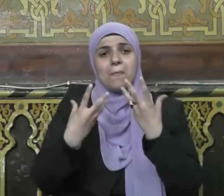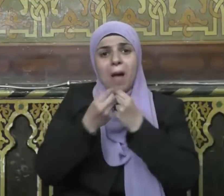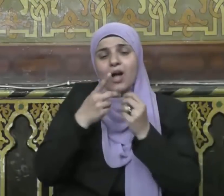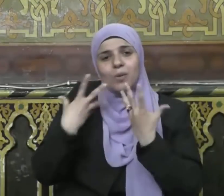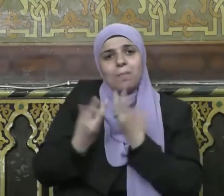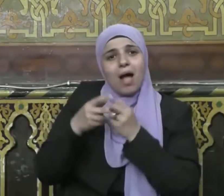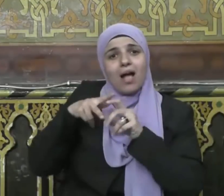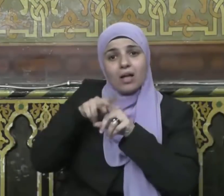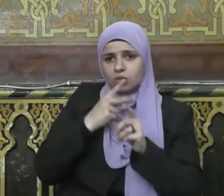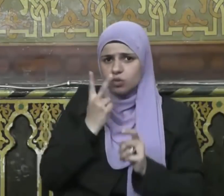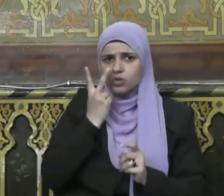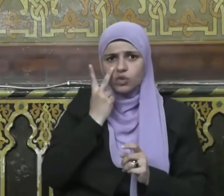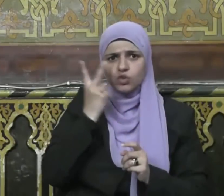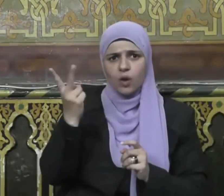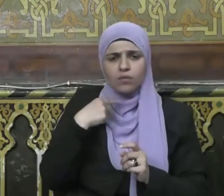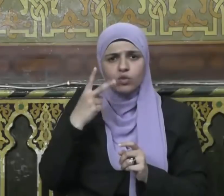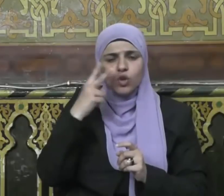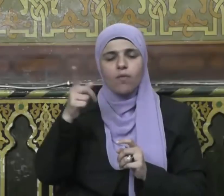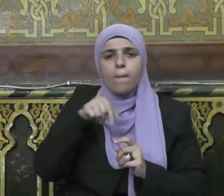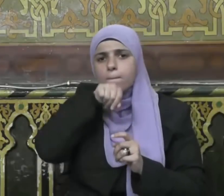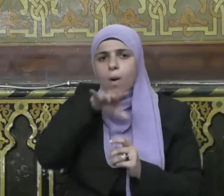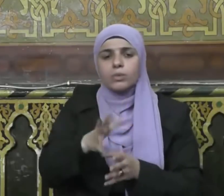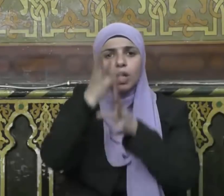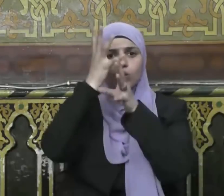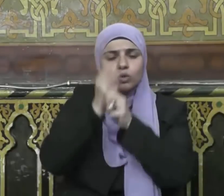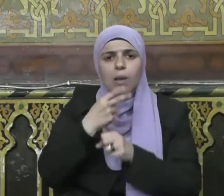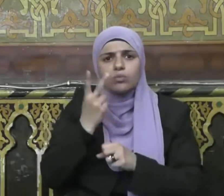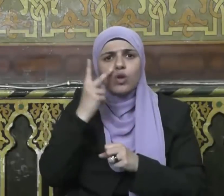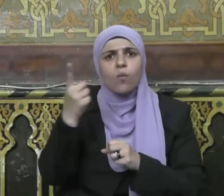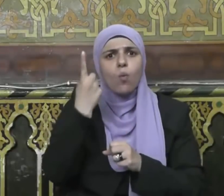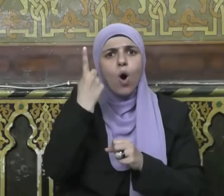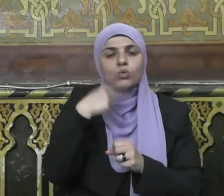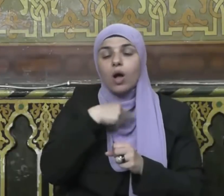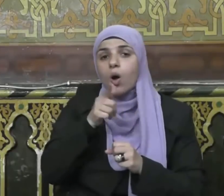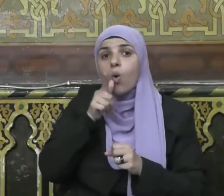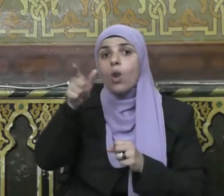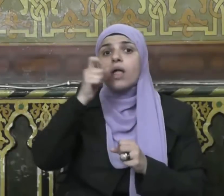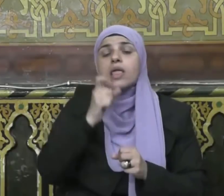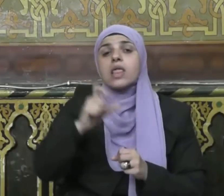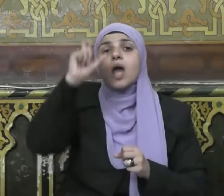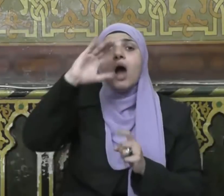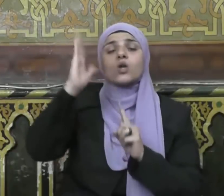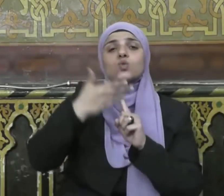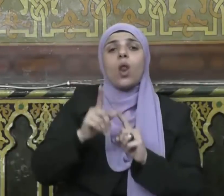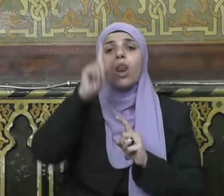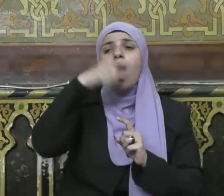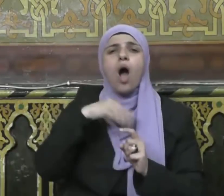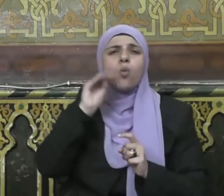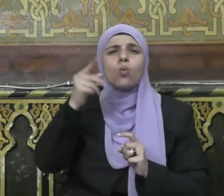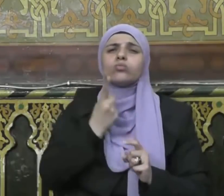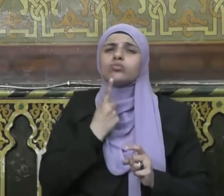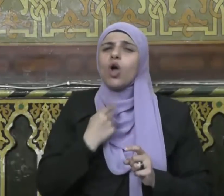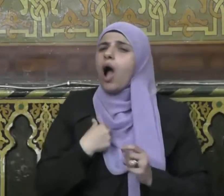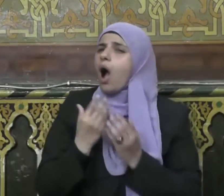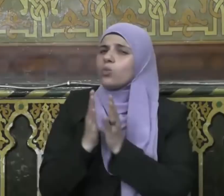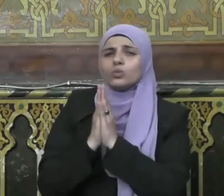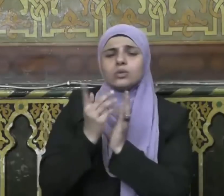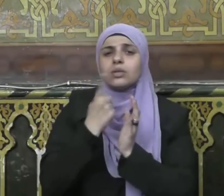يطفئ الماء النار كما أن الصوم هو أحد الشفعاء الذين يقبل الله عز وجل شفاعتهم يوم